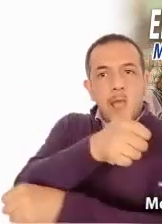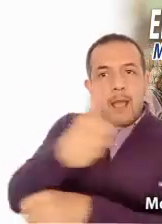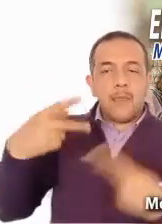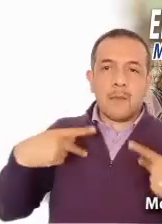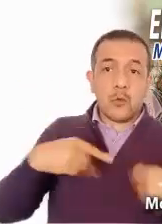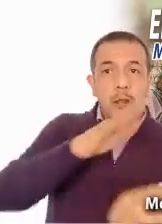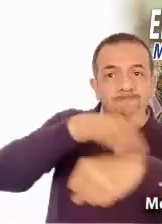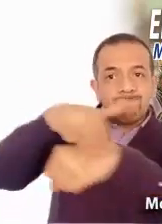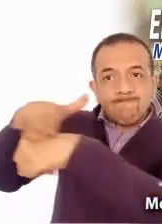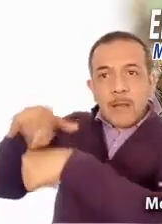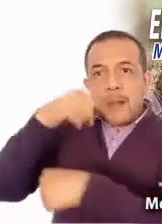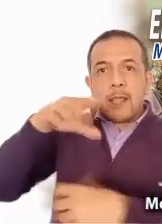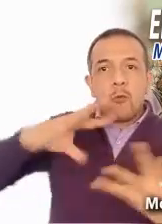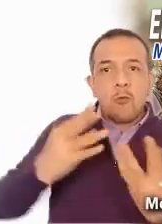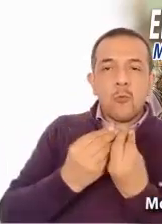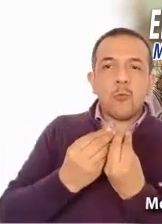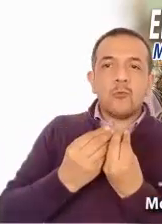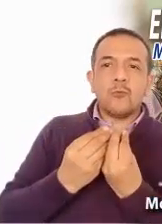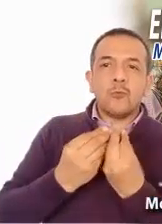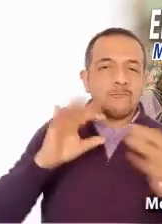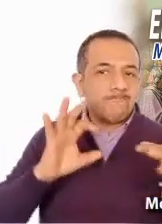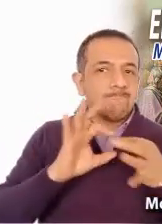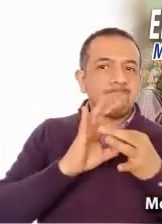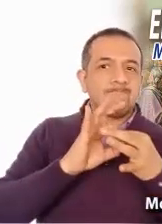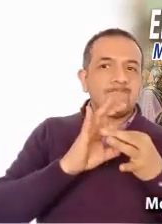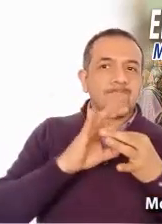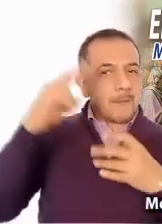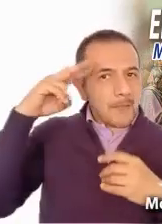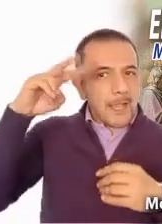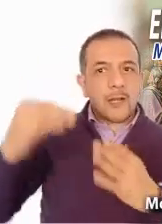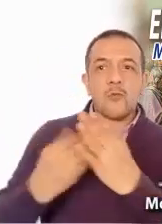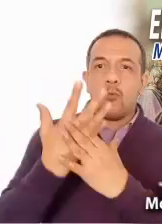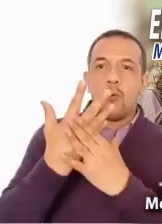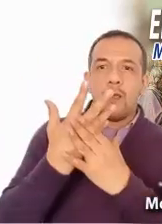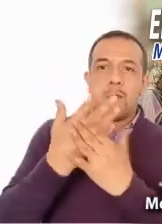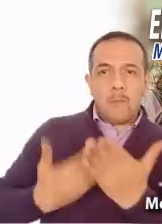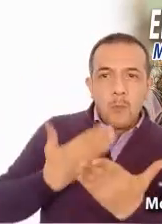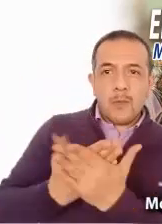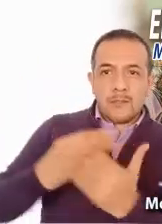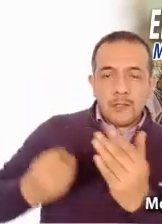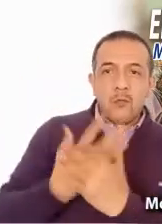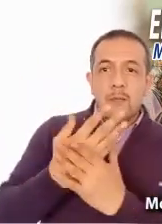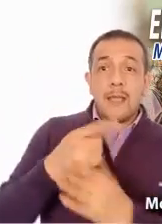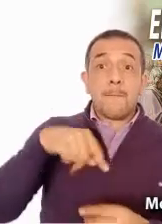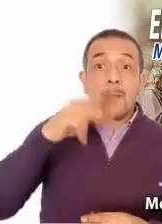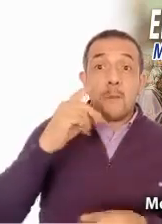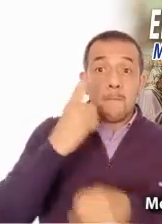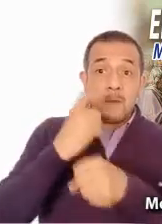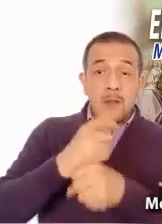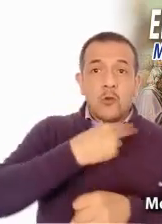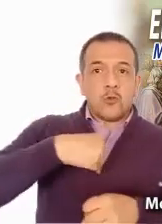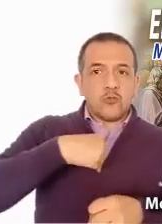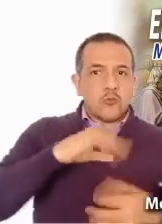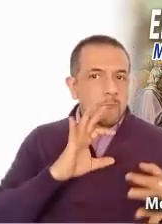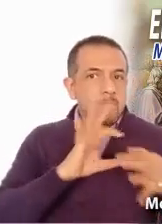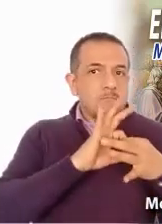a participar de esta gran aventura. Pero antes nos anima a crecer en la amistad que nos fortalezca ante